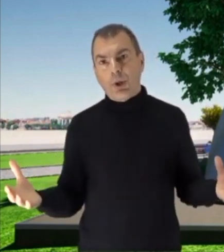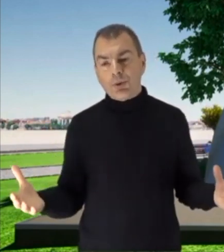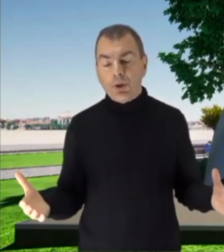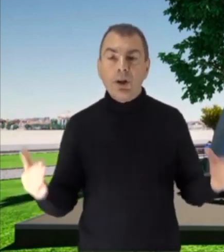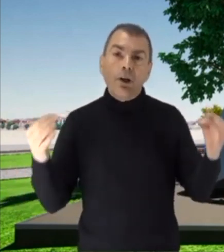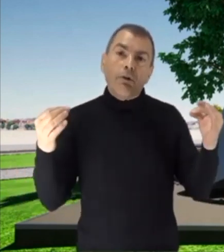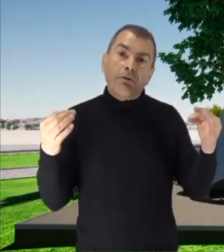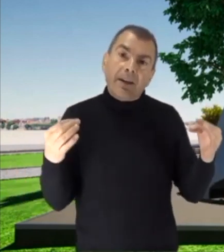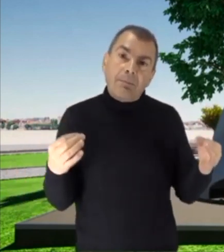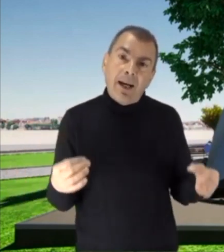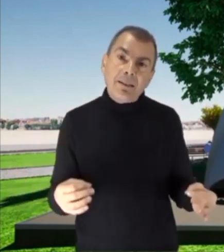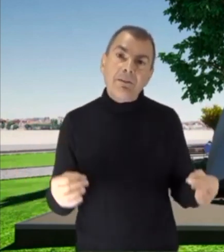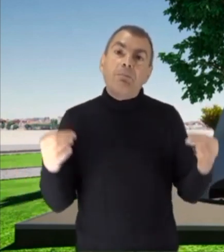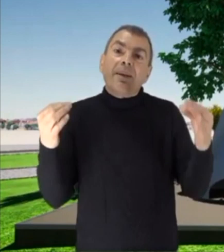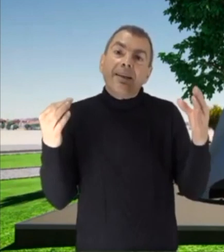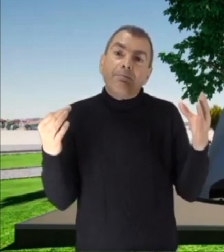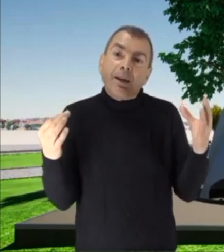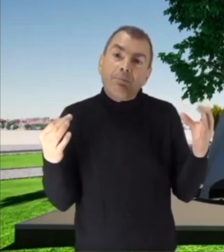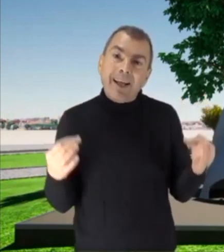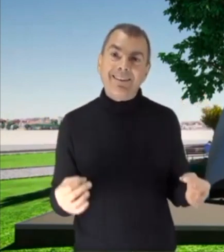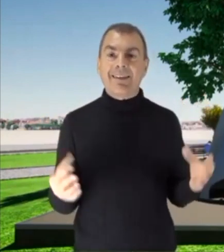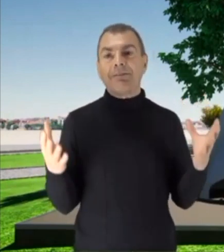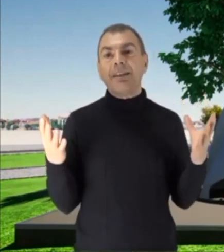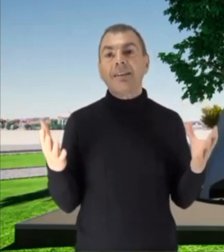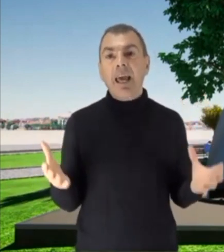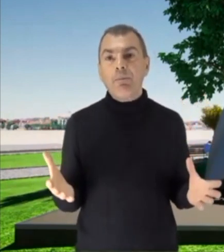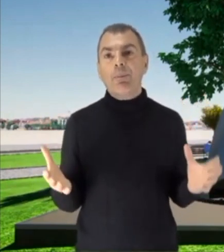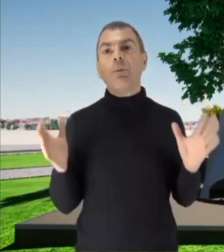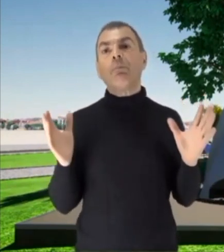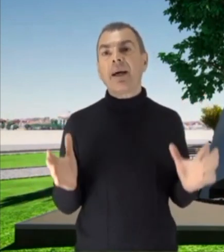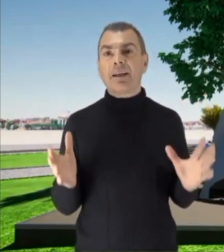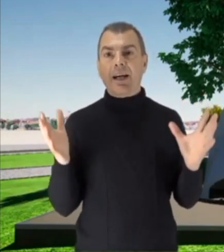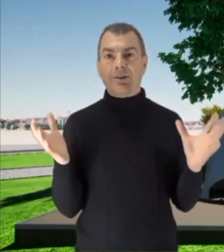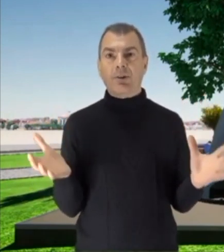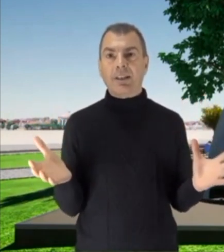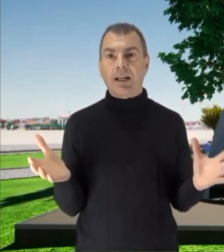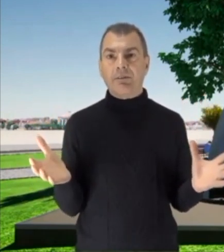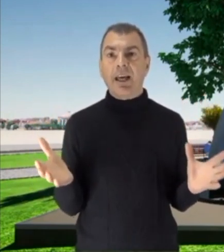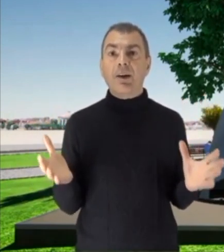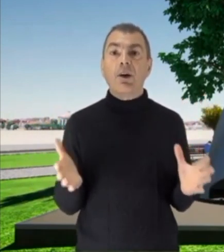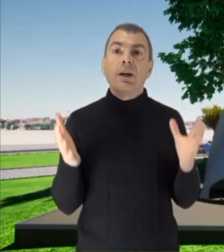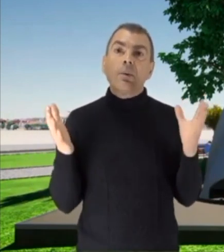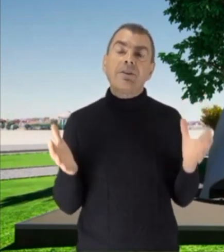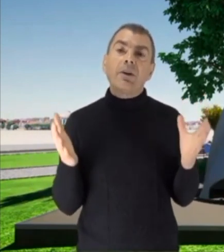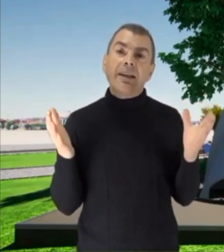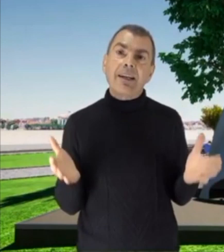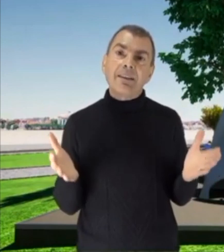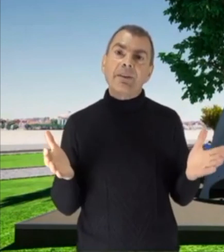mondo, fermatevi per prendervi il tempo per ascoltarvi. Ecco, questo è il grande